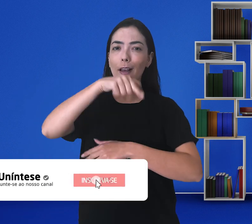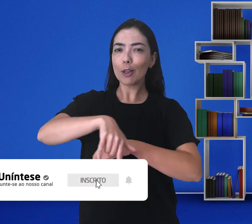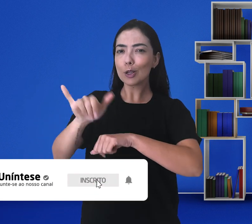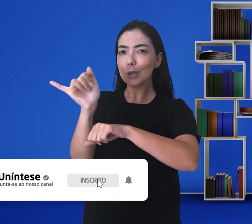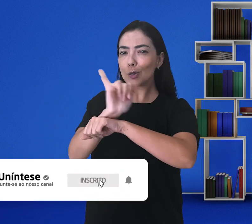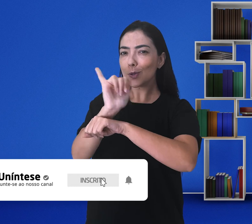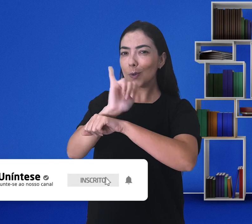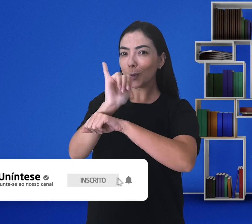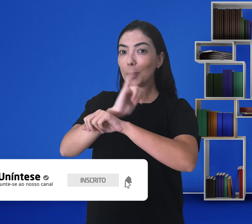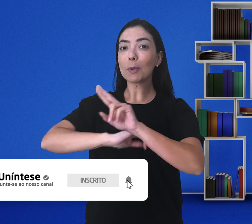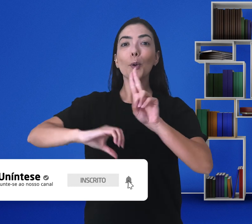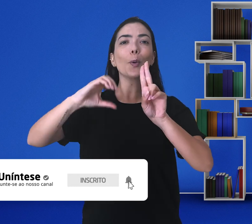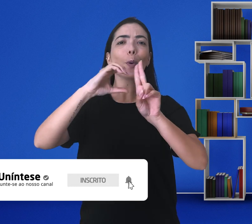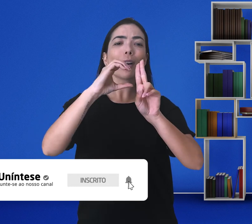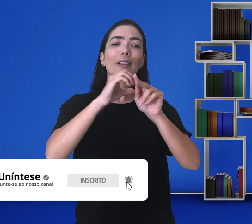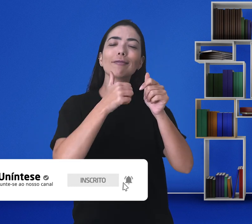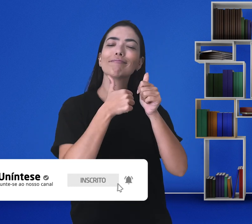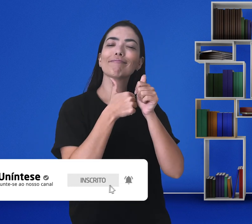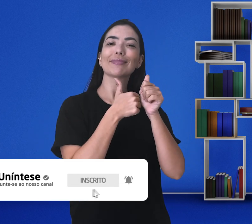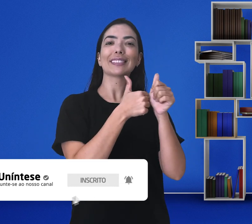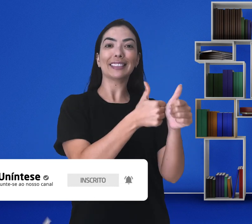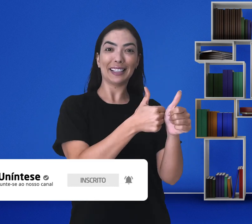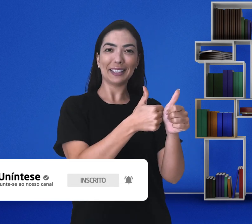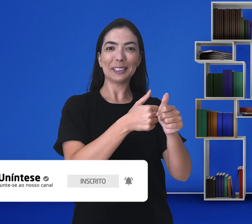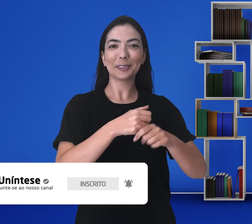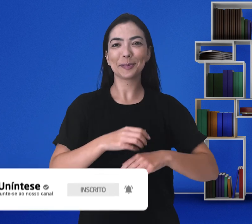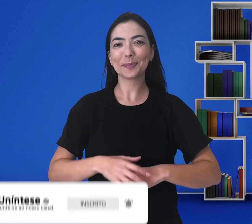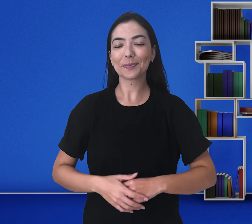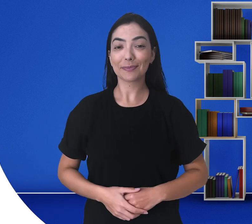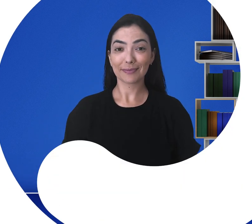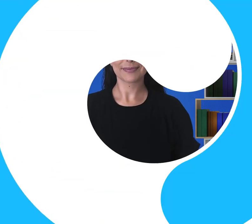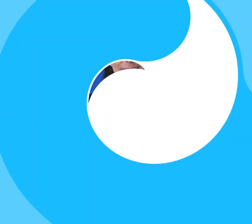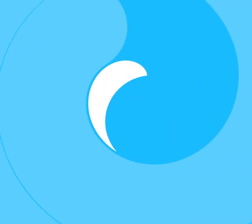inscreverem aqui no canal da Uníntese e a curtirem esse vídeo.